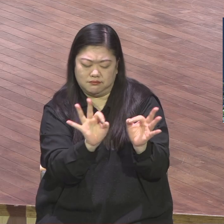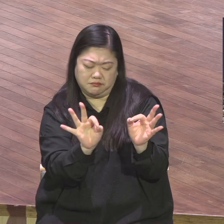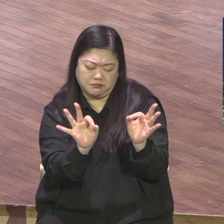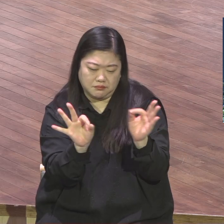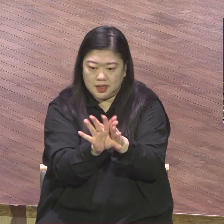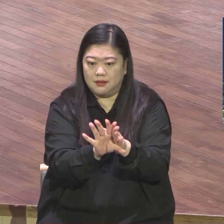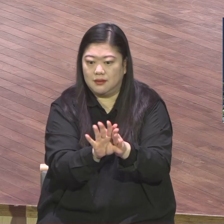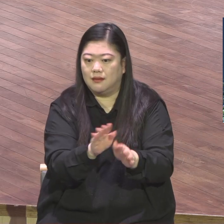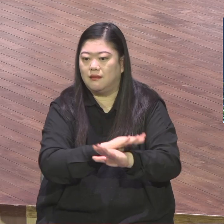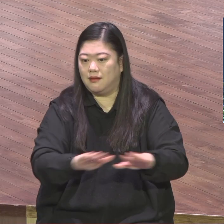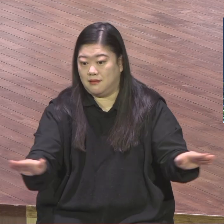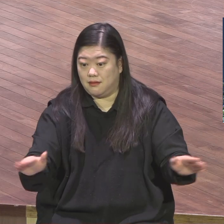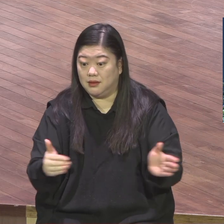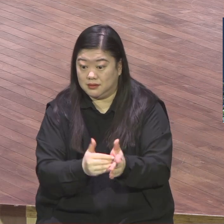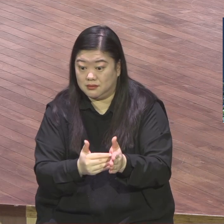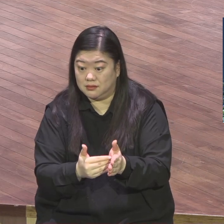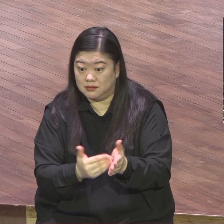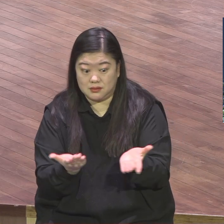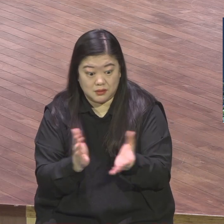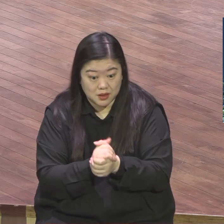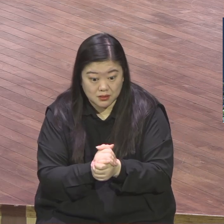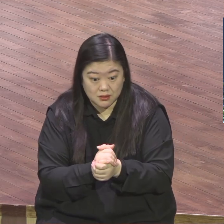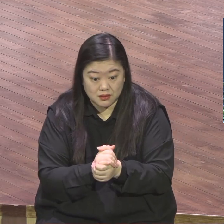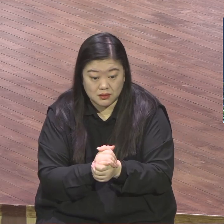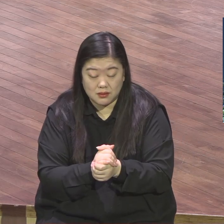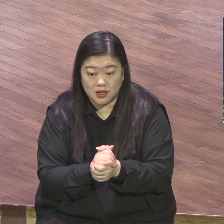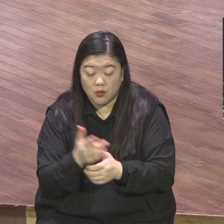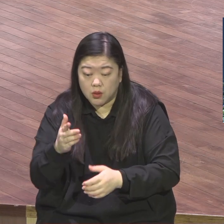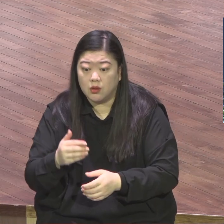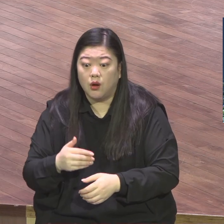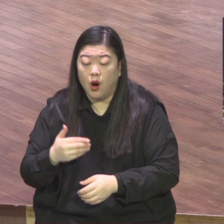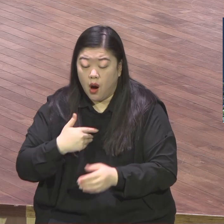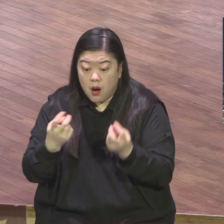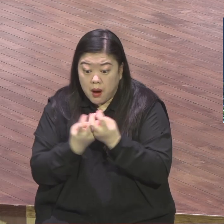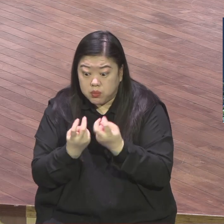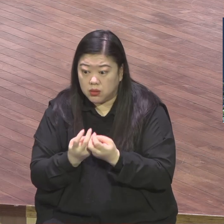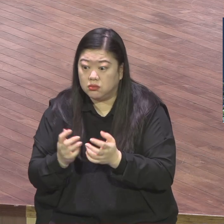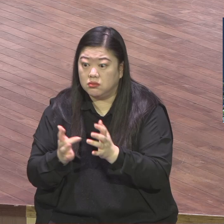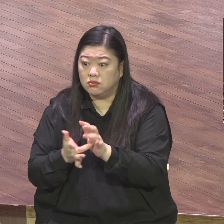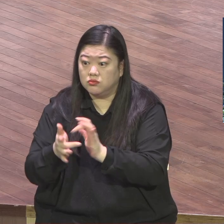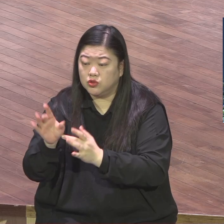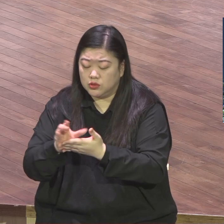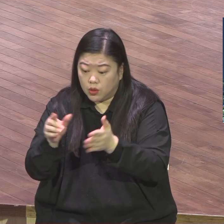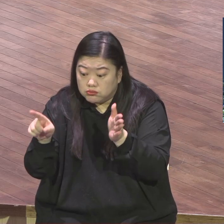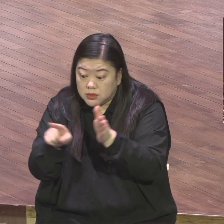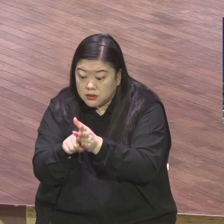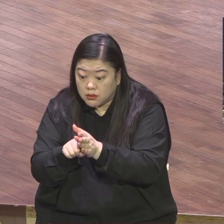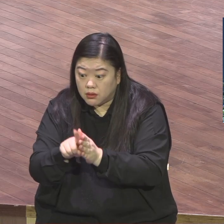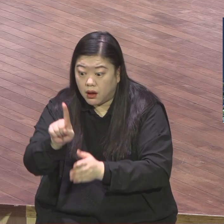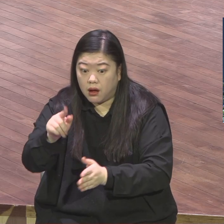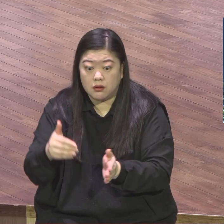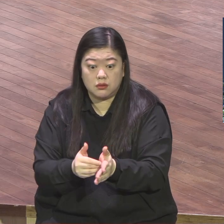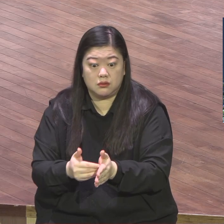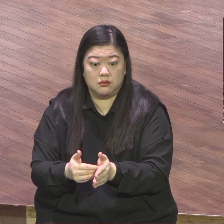해결됐다. 믿음으로. 이건 놀라운 사실이죠. 이걸 믿어야 돼요. 해결됐습니까?